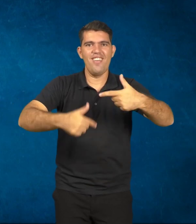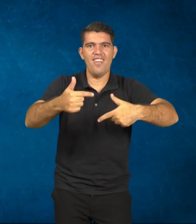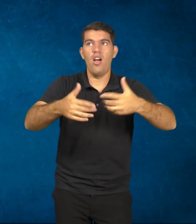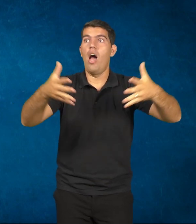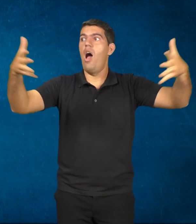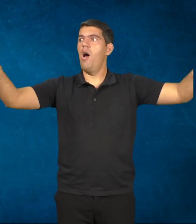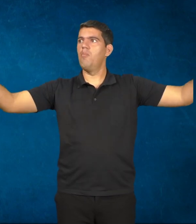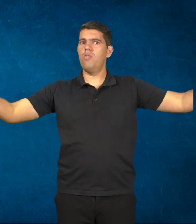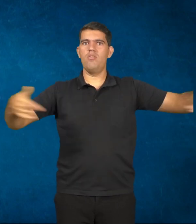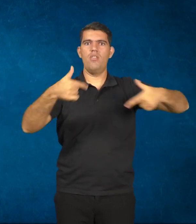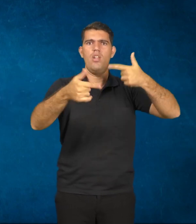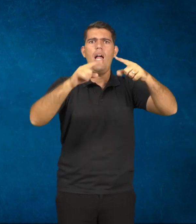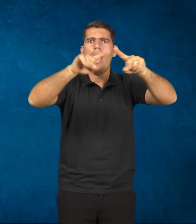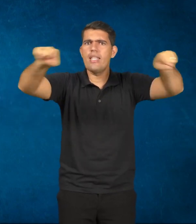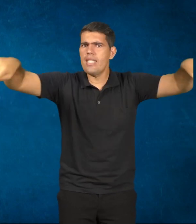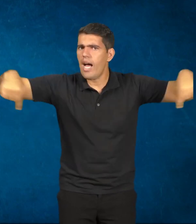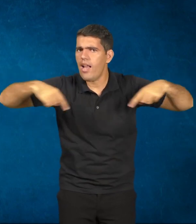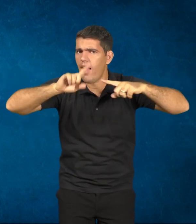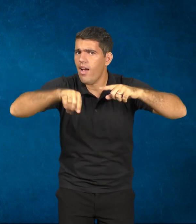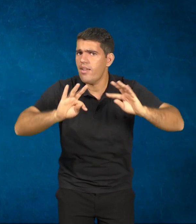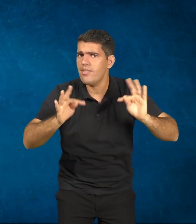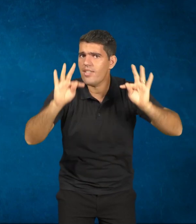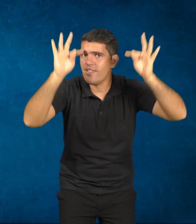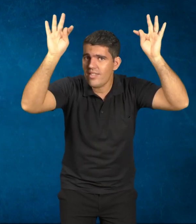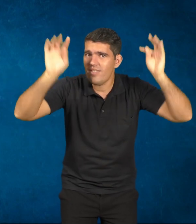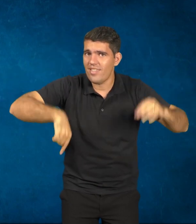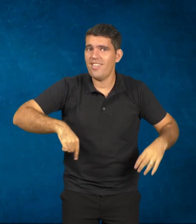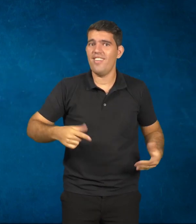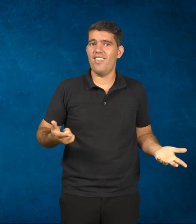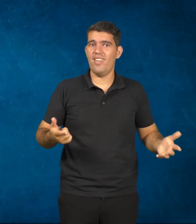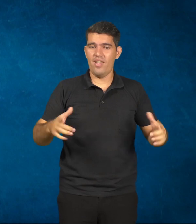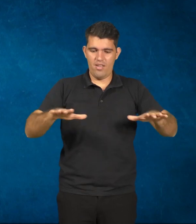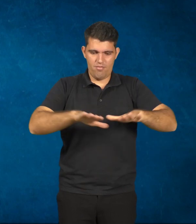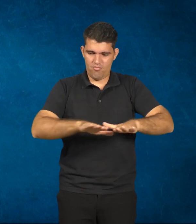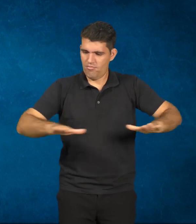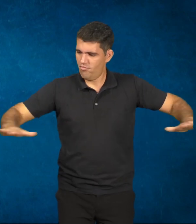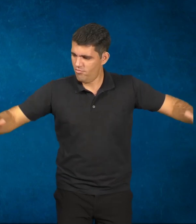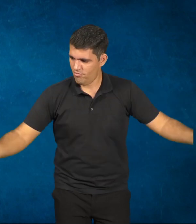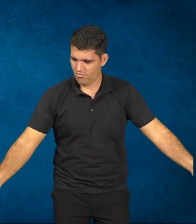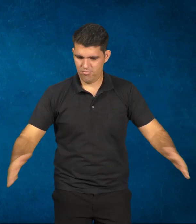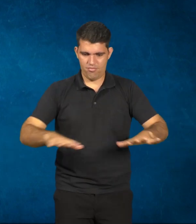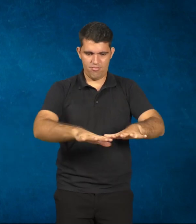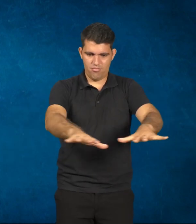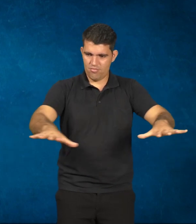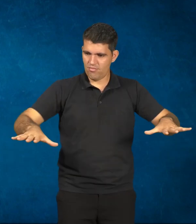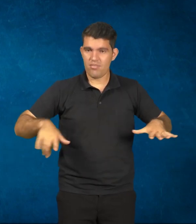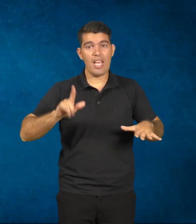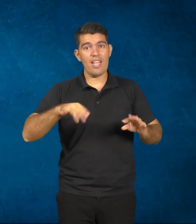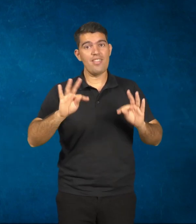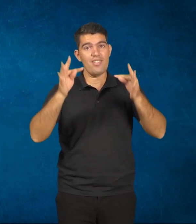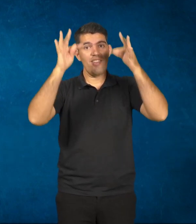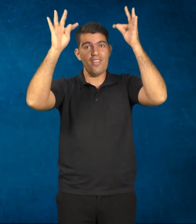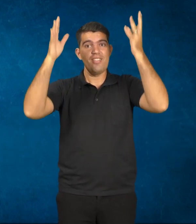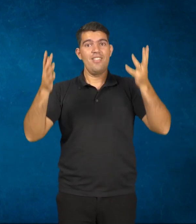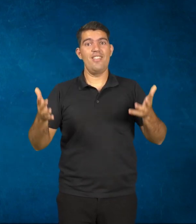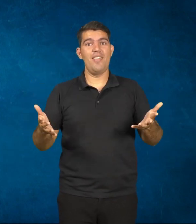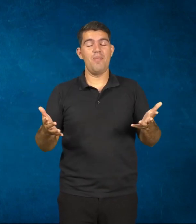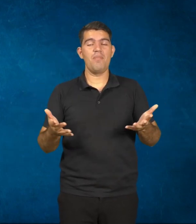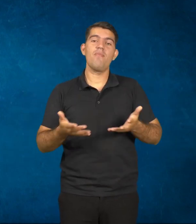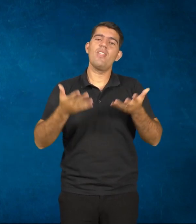sala de aula é uma tecnologia. A sala de aula, as bancas, tudo isso. Então não cabe, não cabe mais esse tipo de